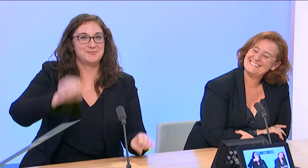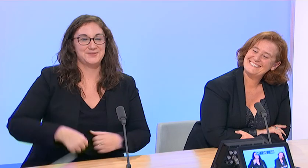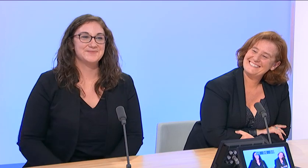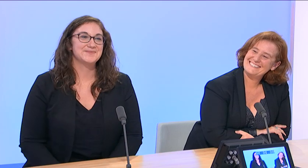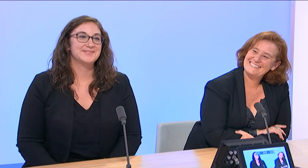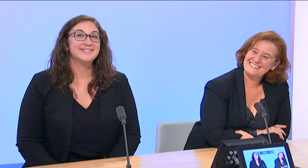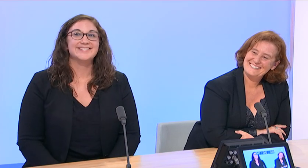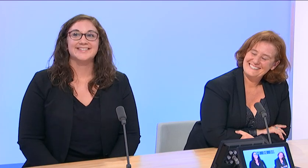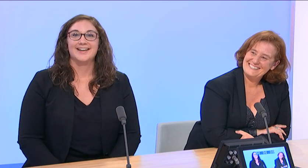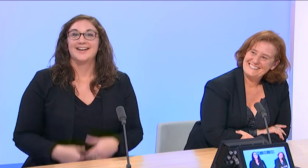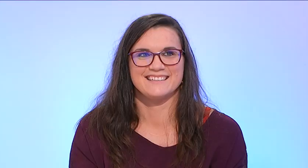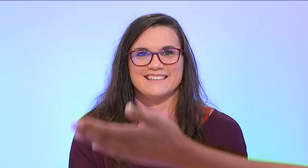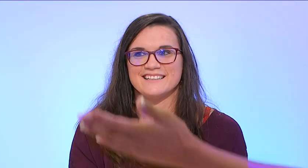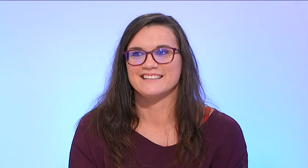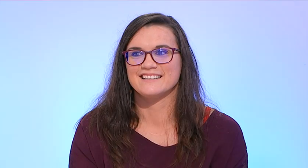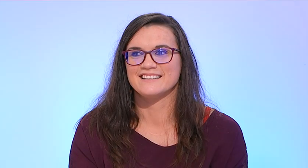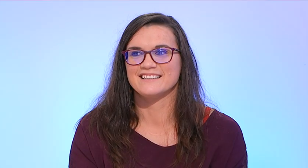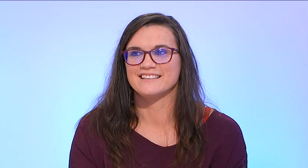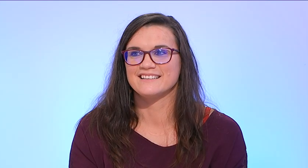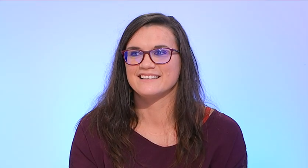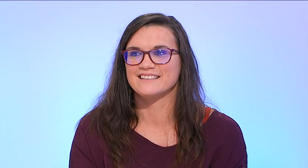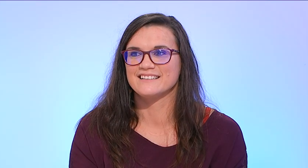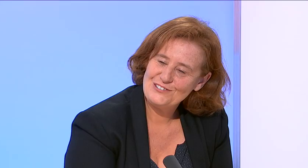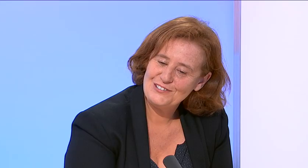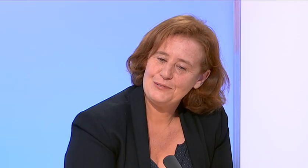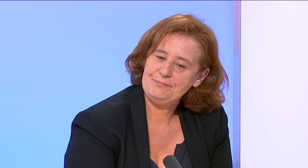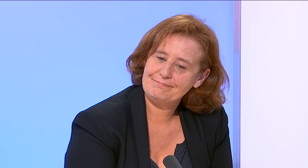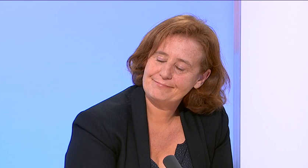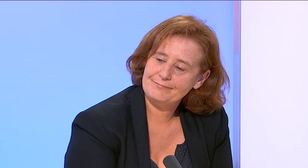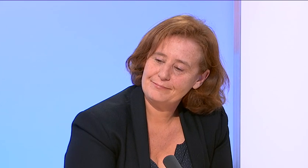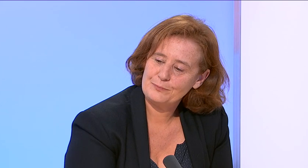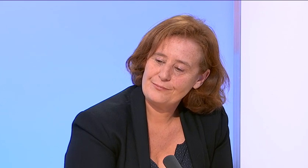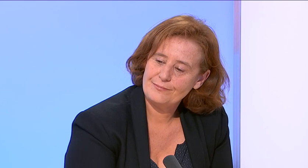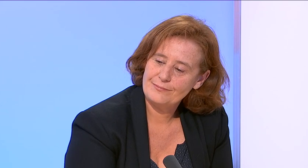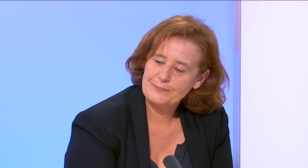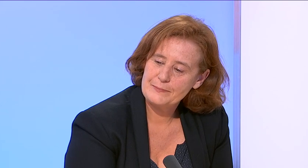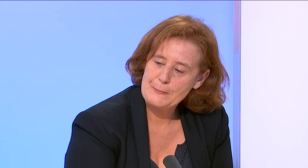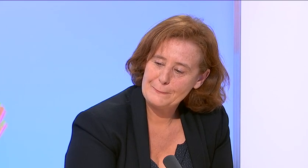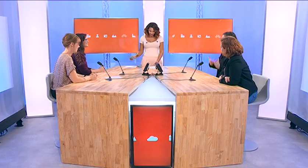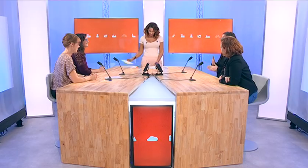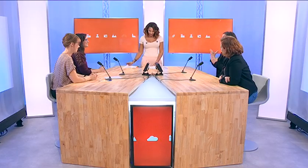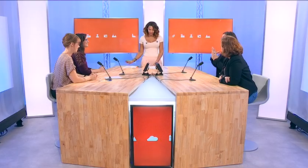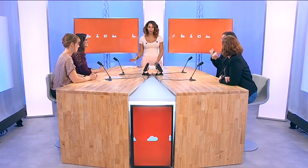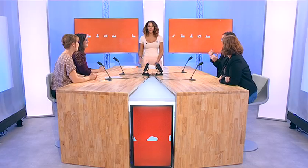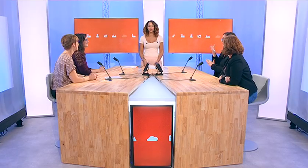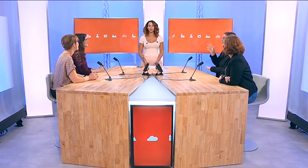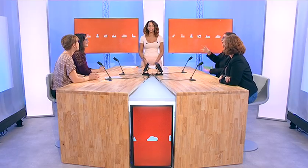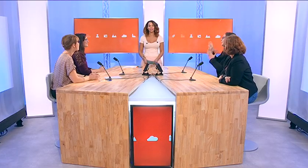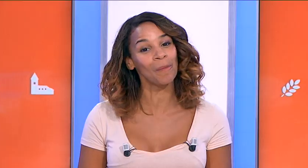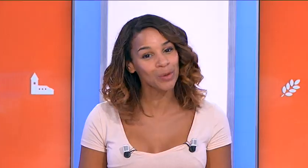On vous retrouve très bientôt. Et puis Sandrine, on est fière aussi d'avoir des journalistes tels que vous sur France 3. Pays de la Loire. Aujourd'hui, comme tous